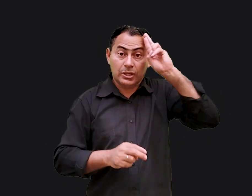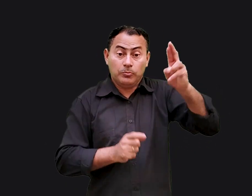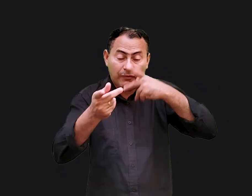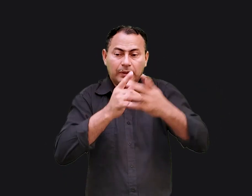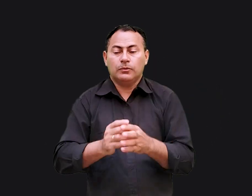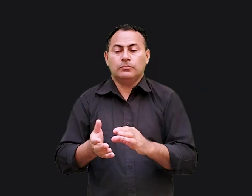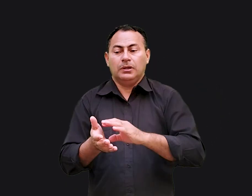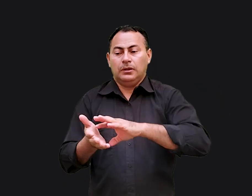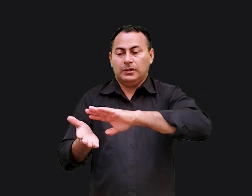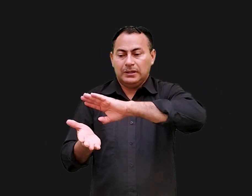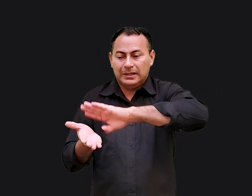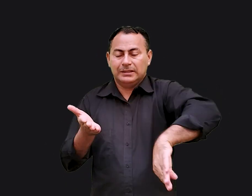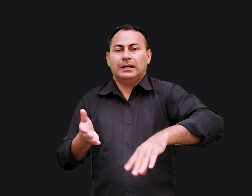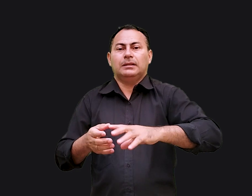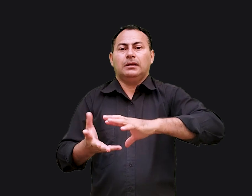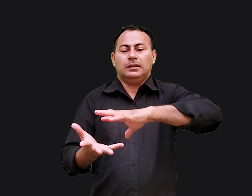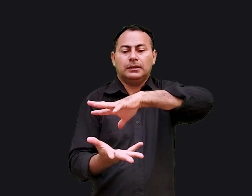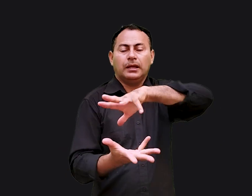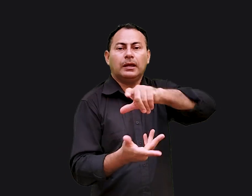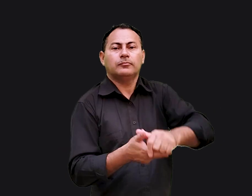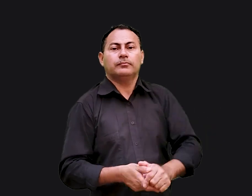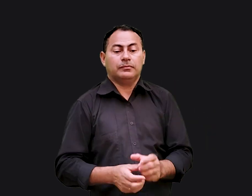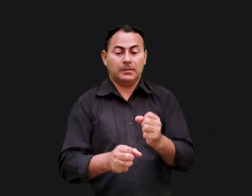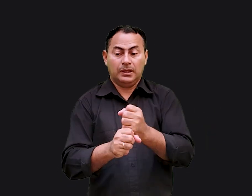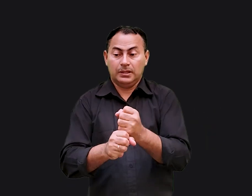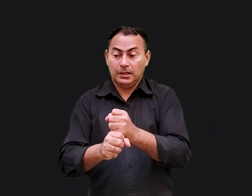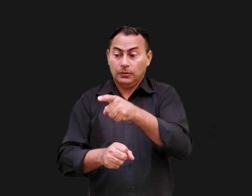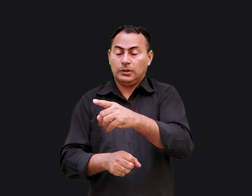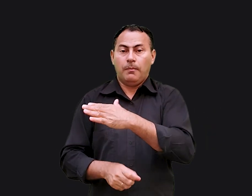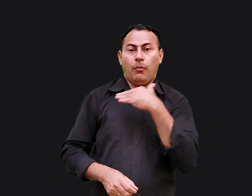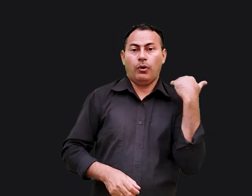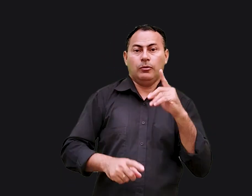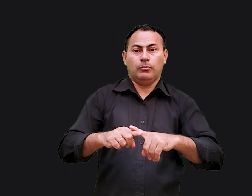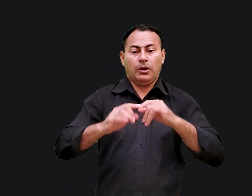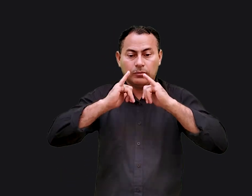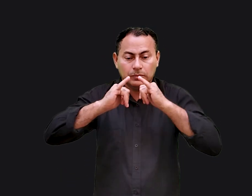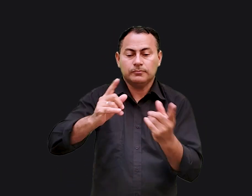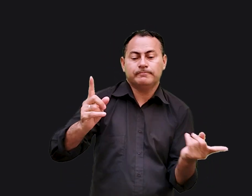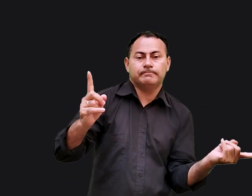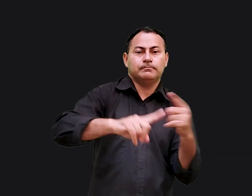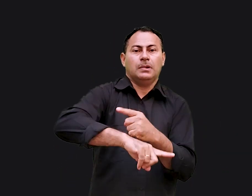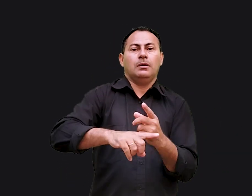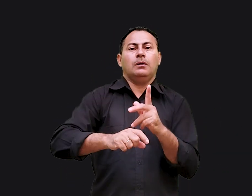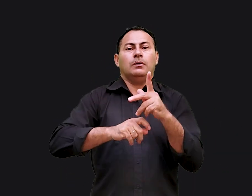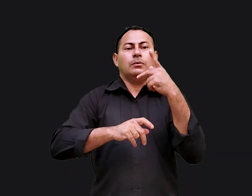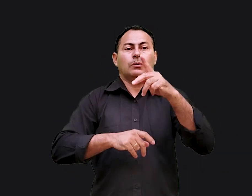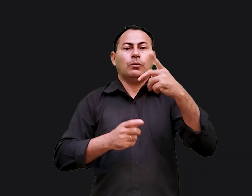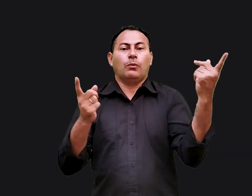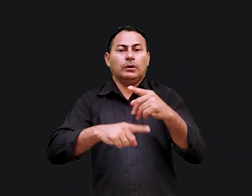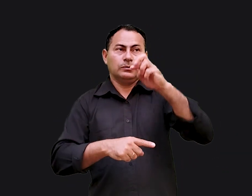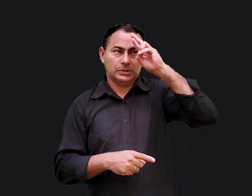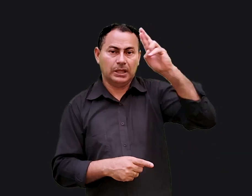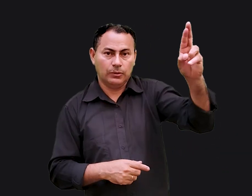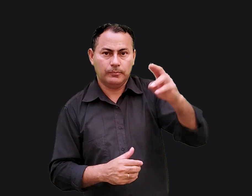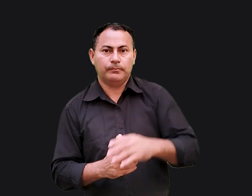assim diz o senhor vou tirá-lo da face da terra este ano você morrerá porque pregou rebelião contra o senhor